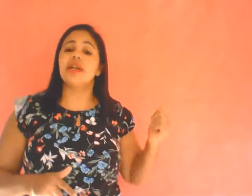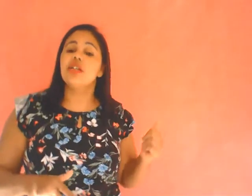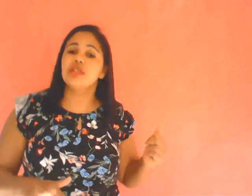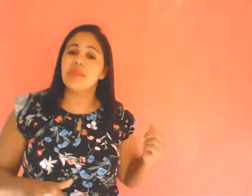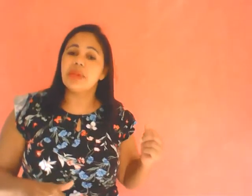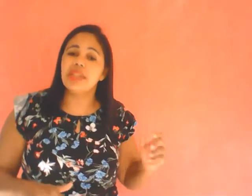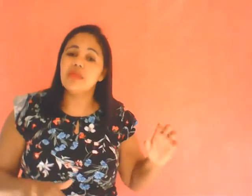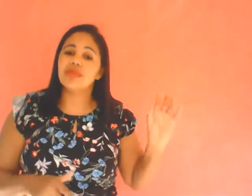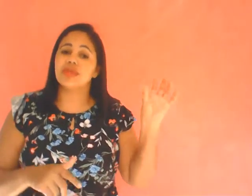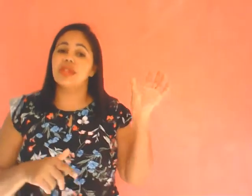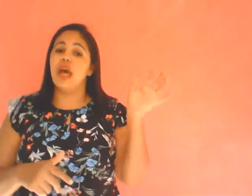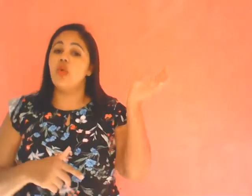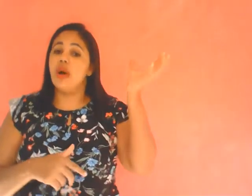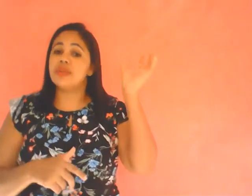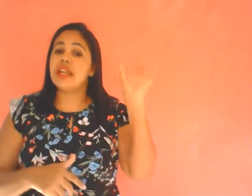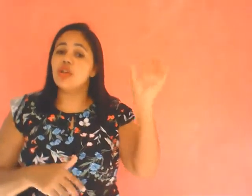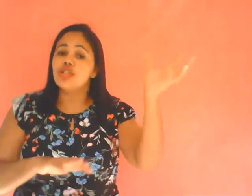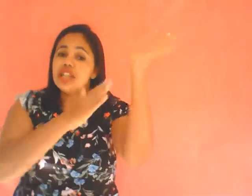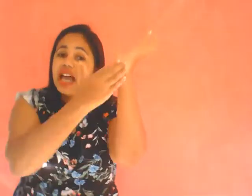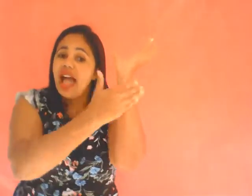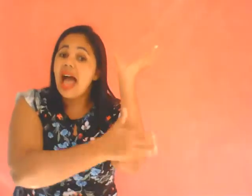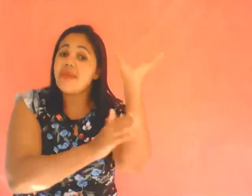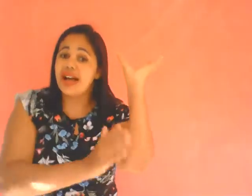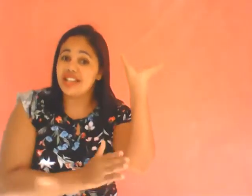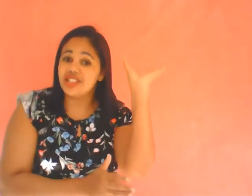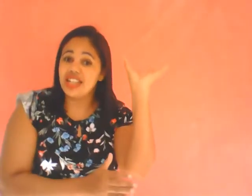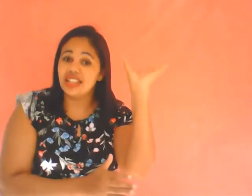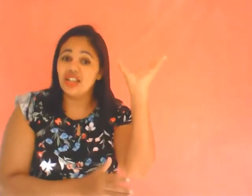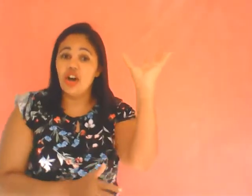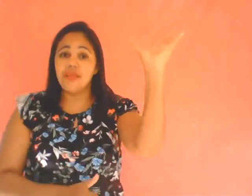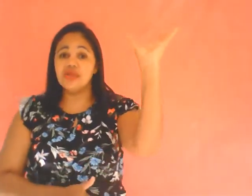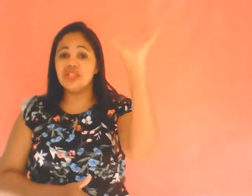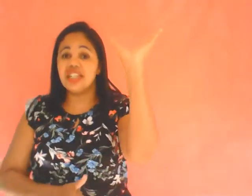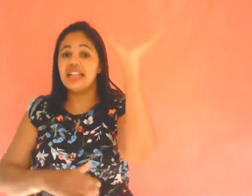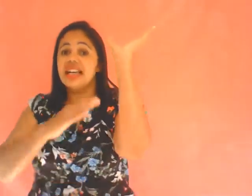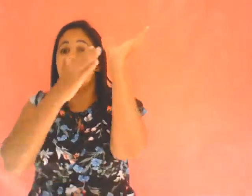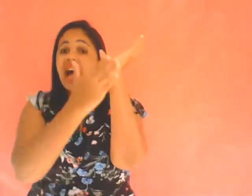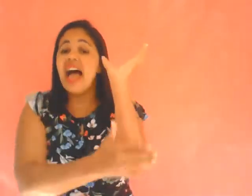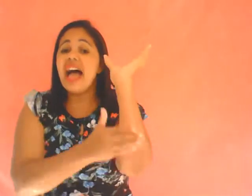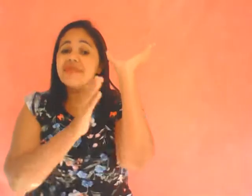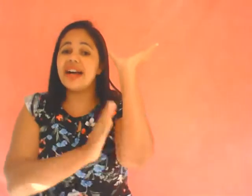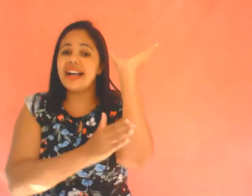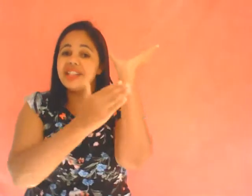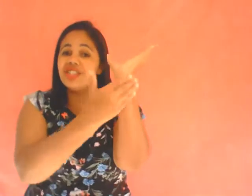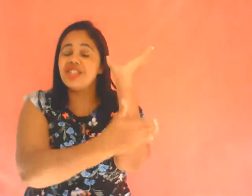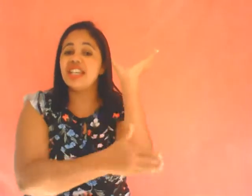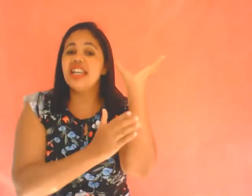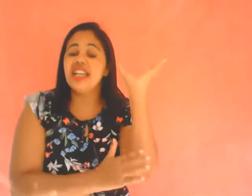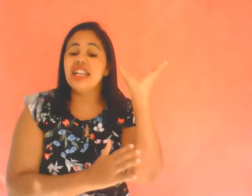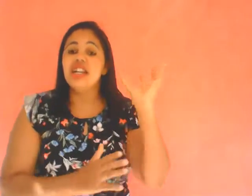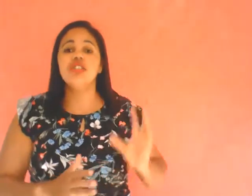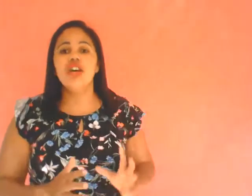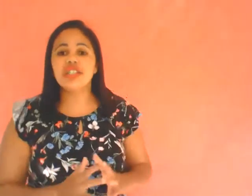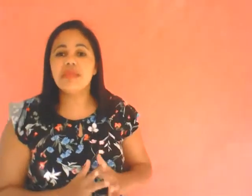nós aprendemos o sinal de abacaxi? Ó a mãozinha, abacaxi! Nós também